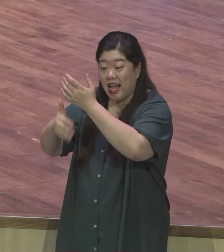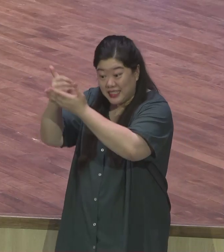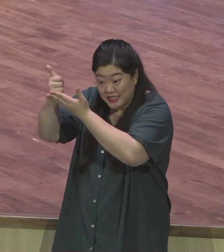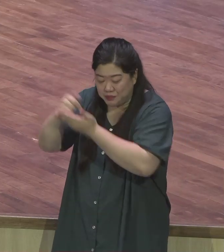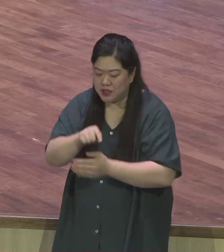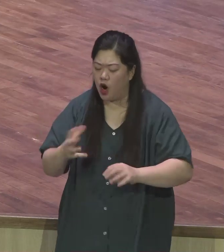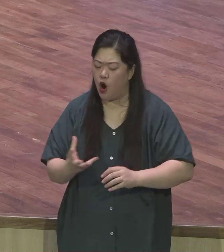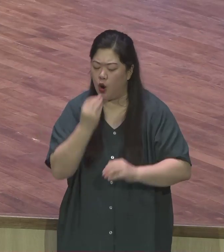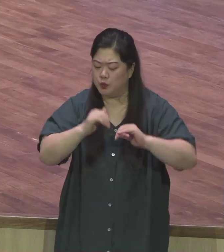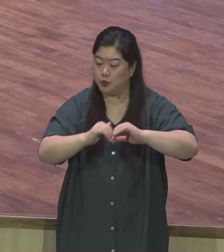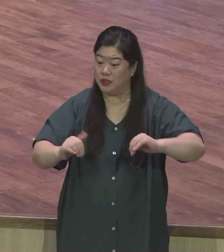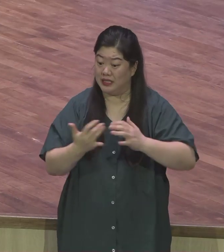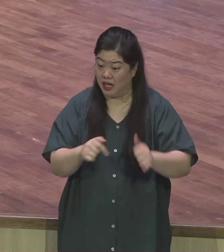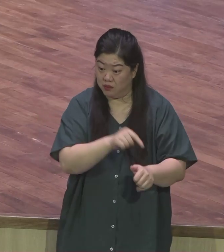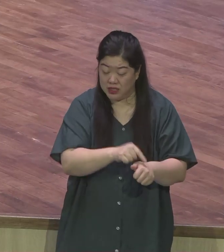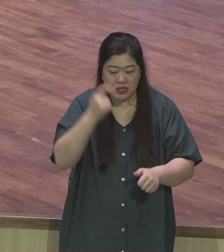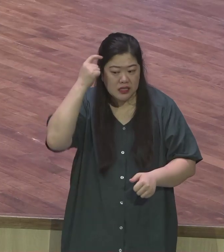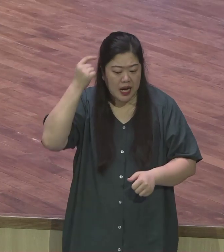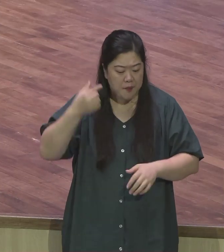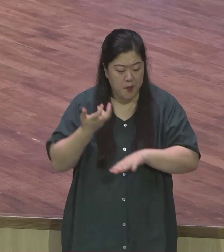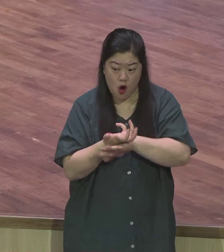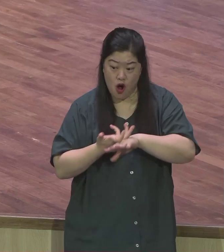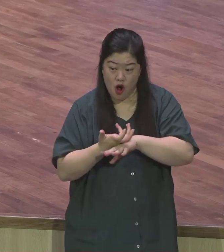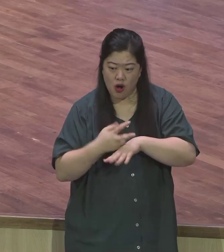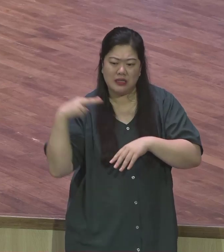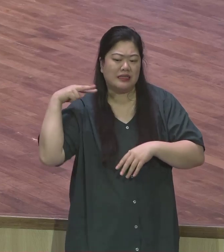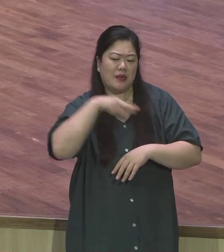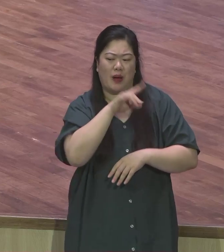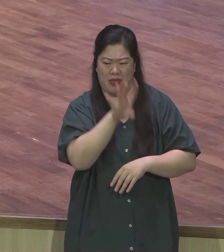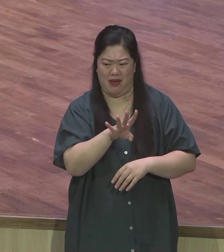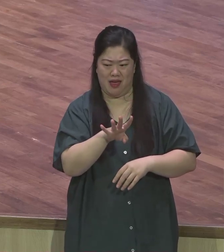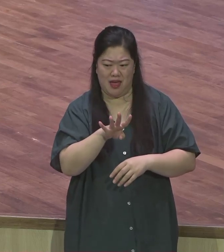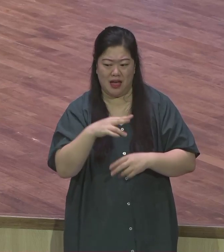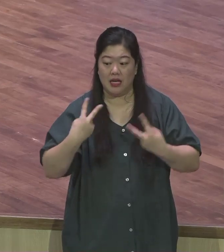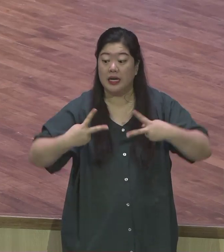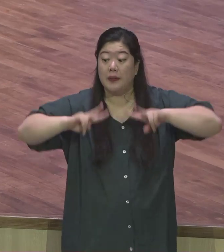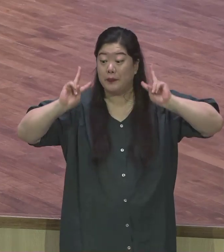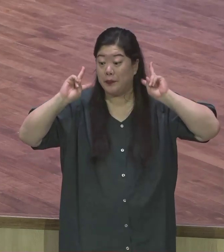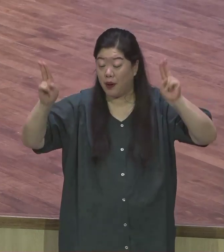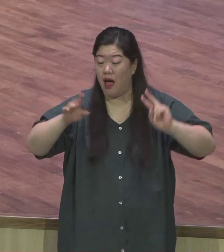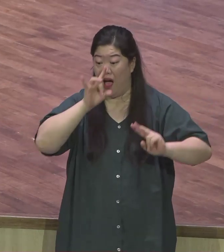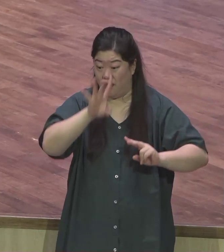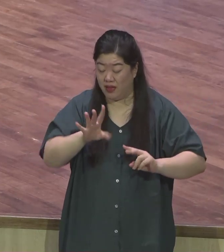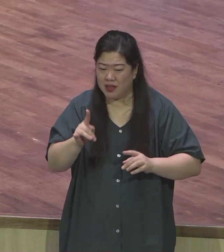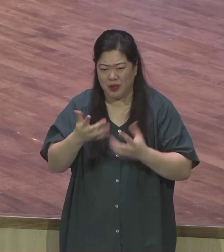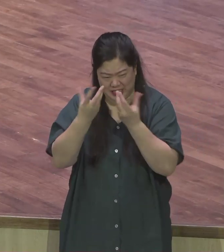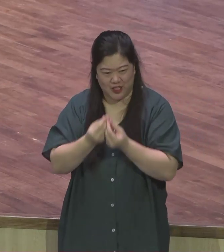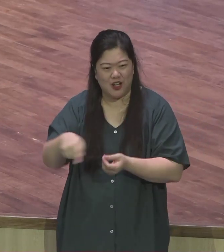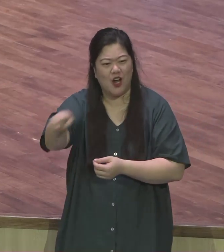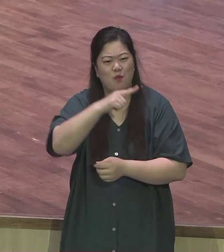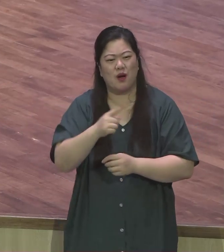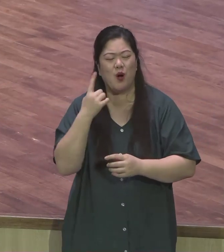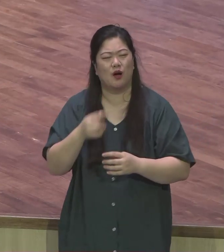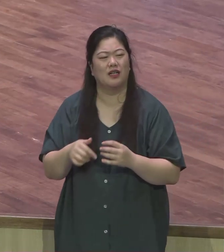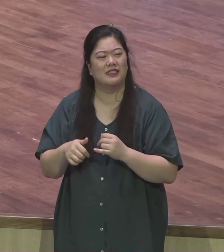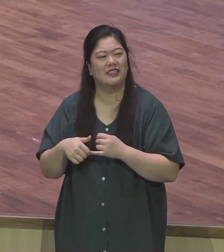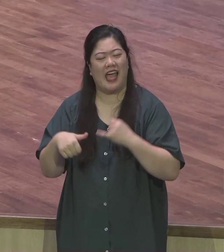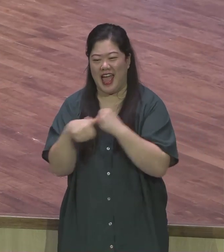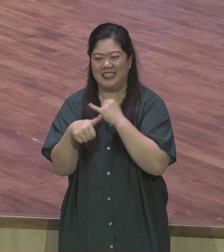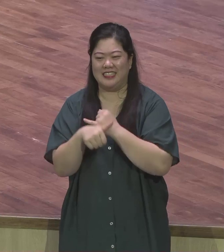영적인 죽임을 당하게 되었습니다 그래서 우리가 어떤 심경의 변화가 있을 때 갑자기 머리를 싹둑 자른다거나 대모를